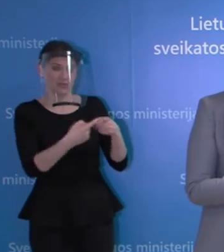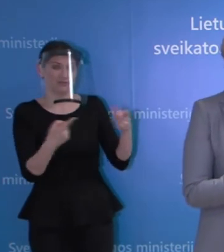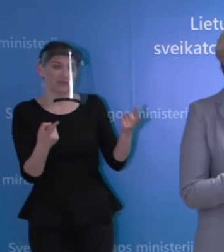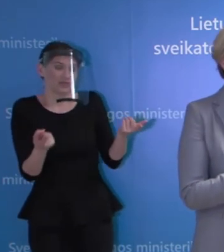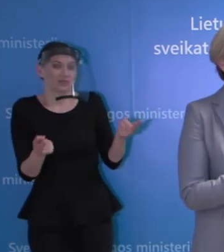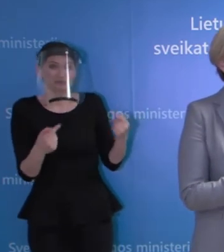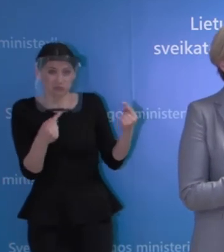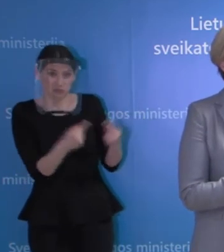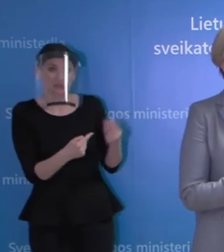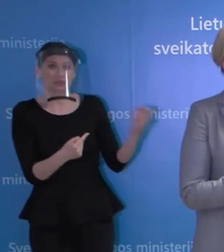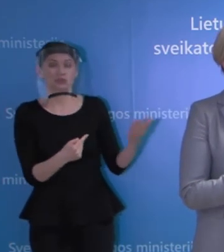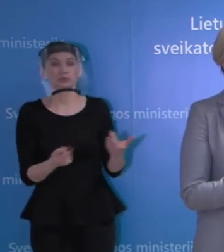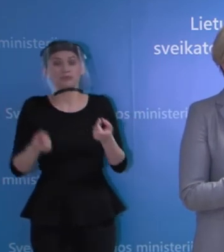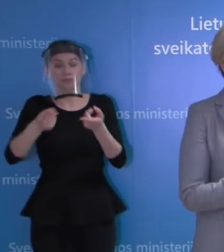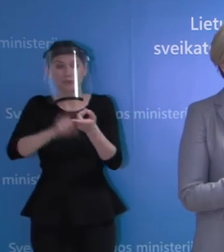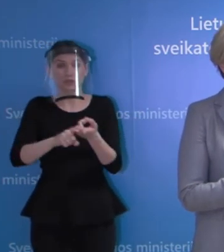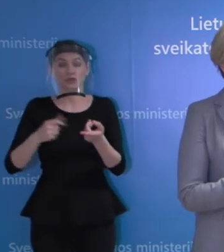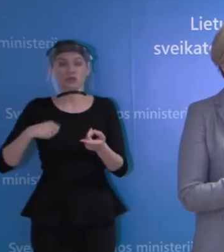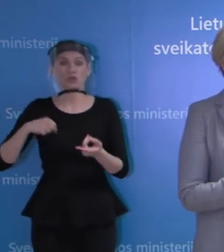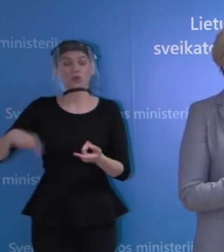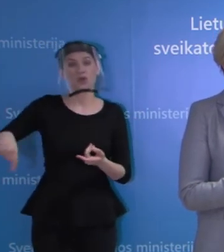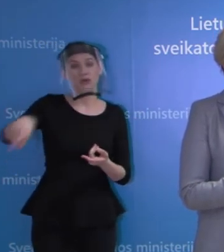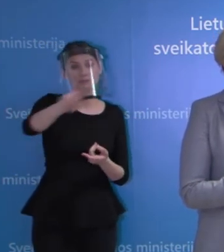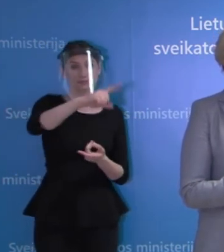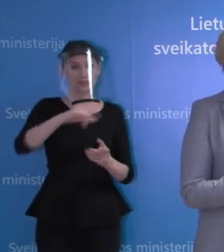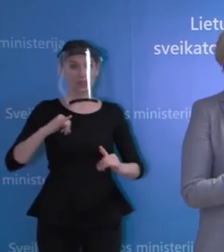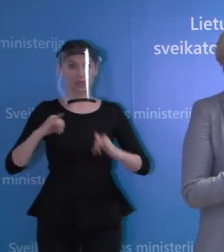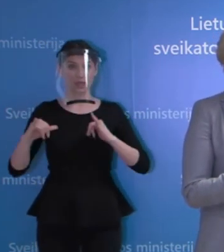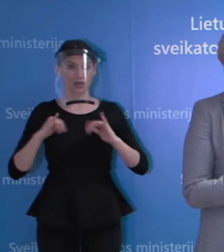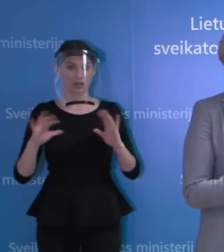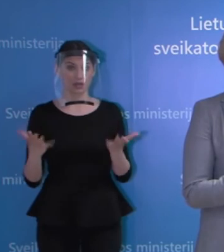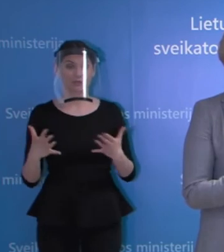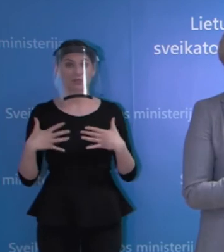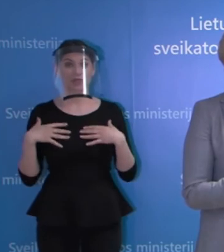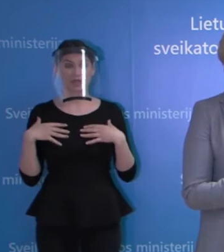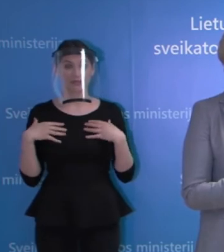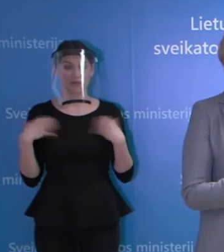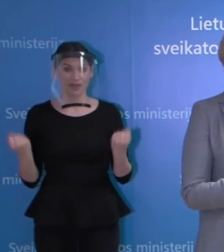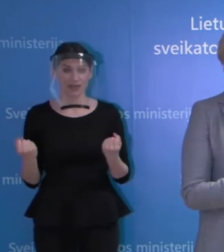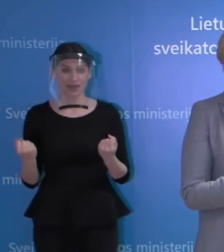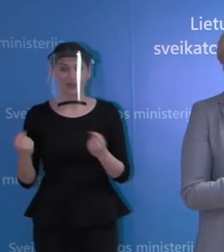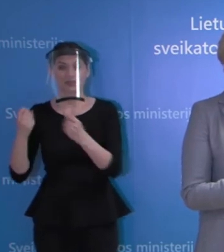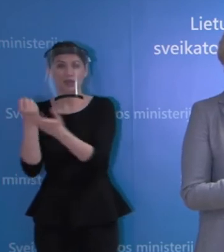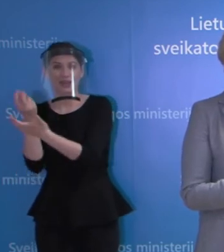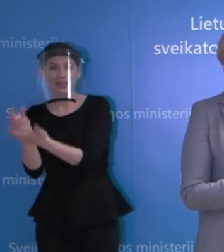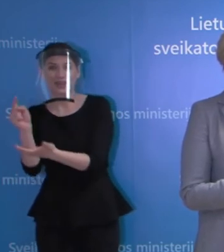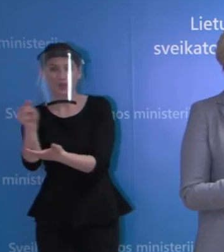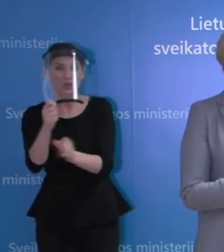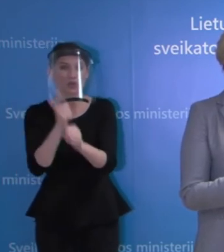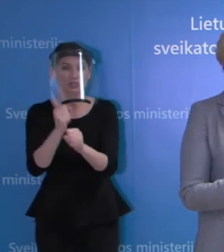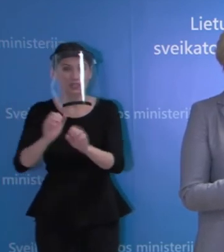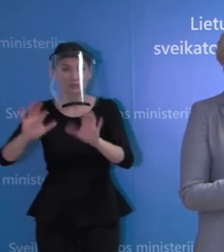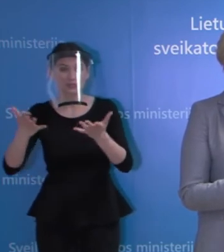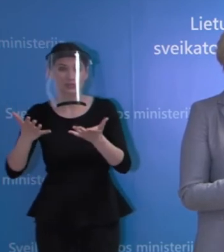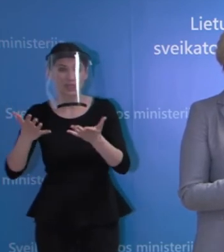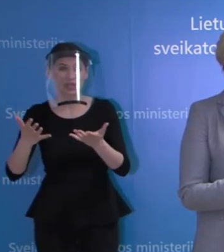tas pikas priklausys nuo mūsų visų. Tiek nuo sveikatos tarnybų ilgėsio ir darbo, ir